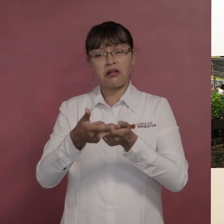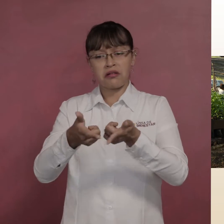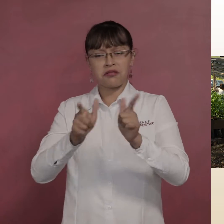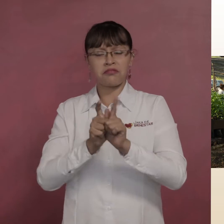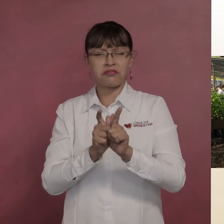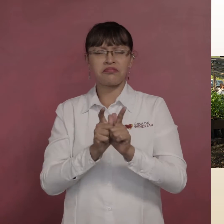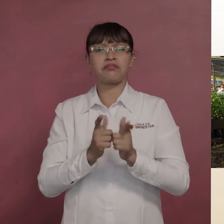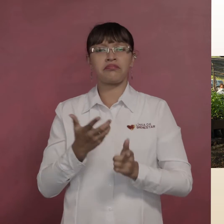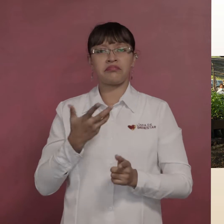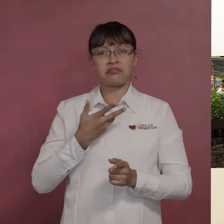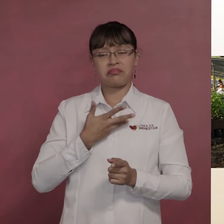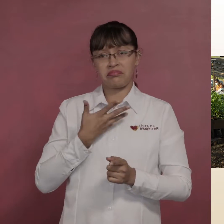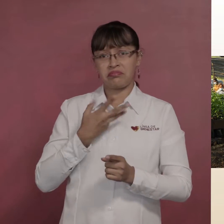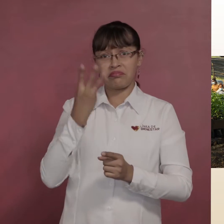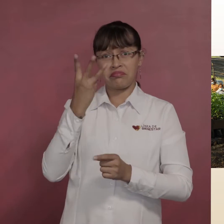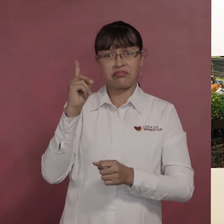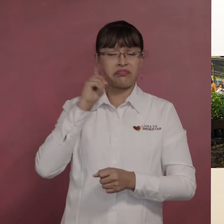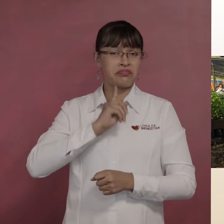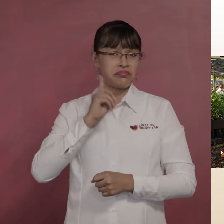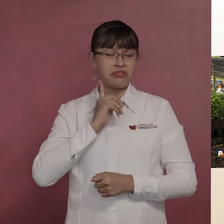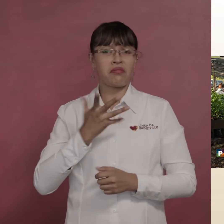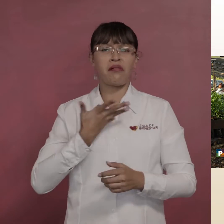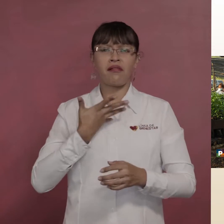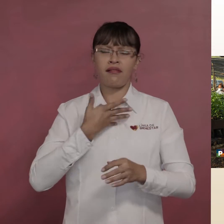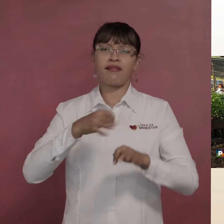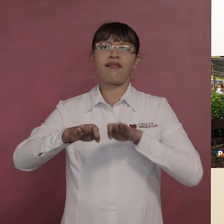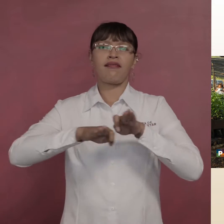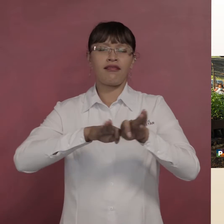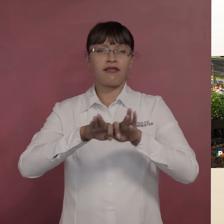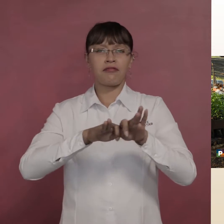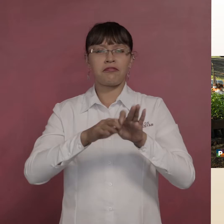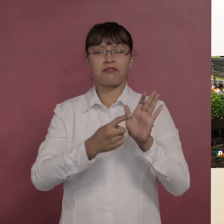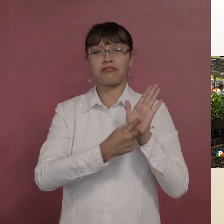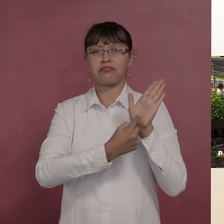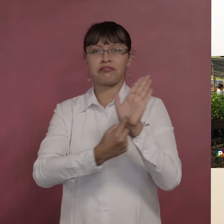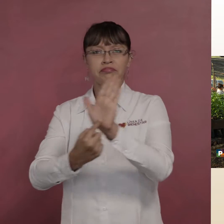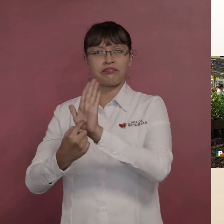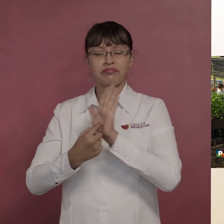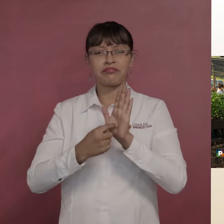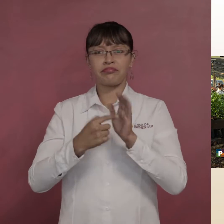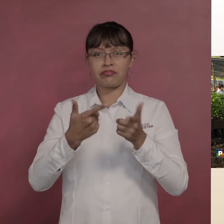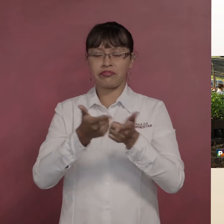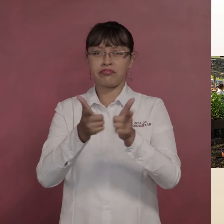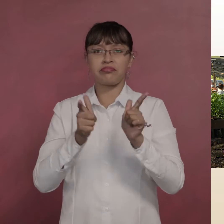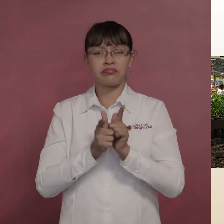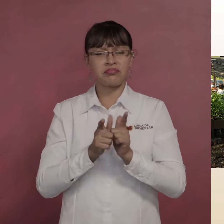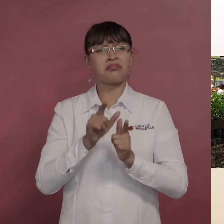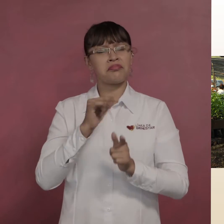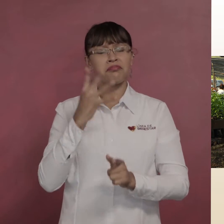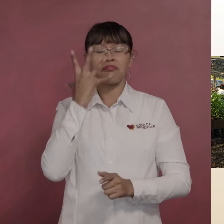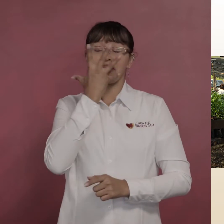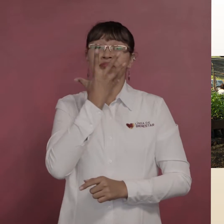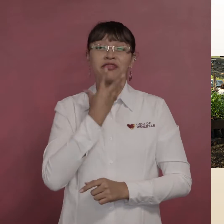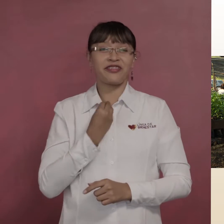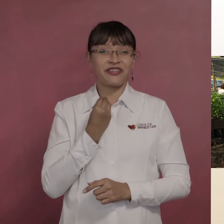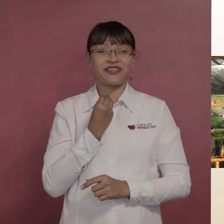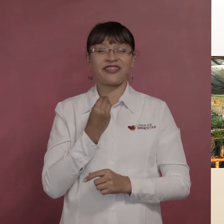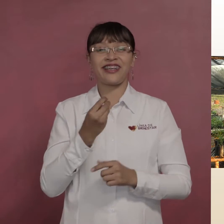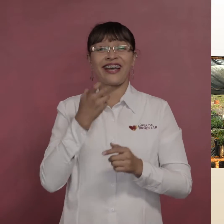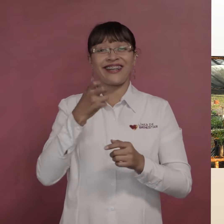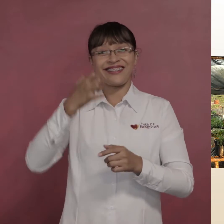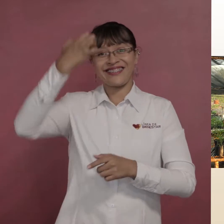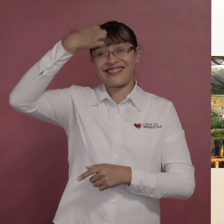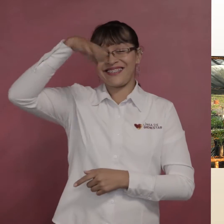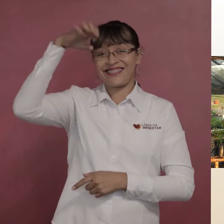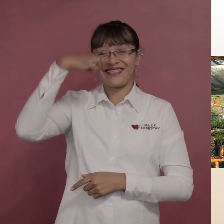grupo. Somos tres mujeres las que estamos al frente de este grupo y ha sido muy bonito esta